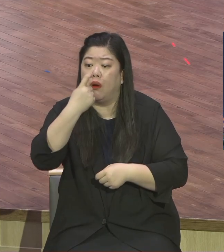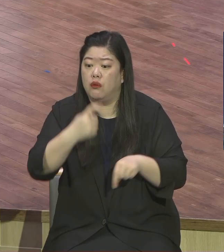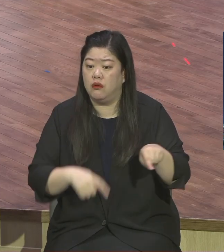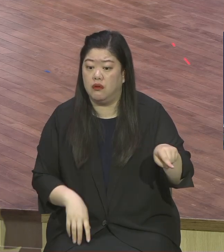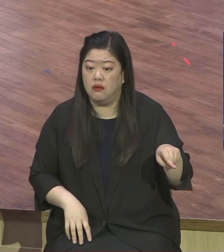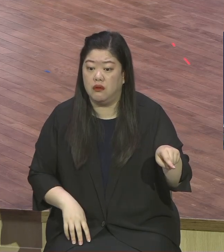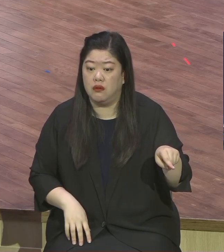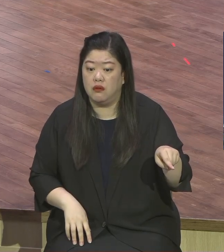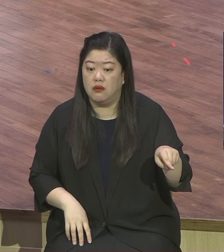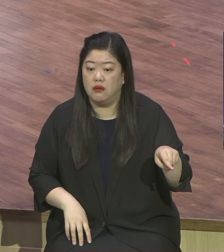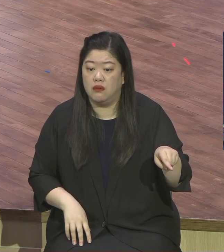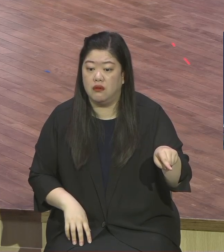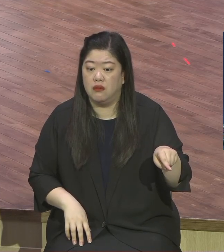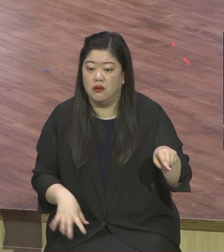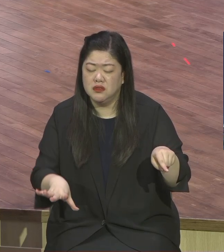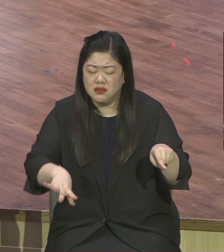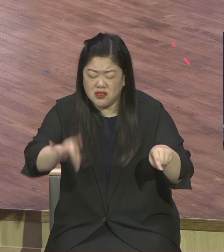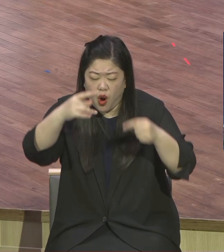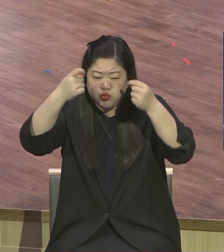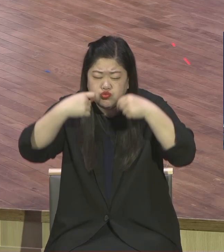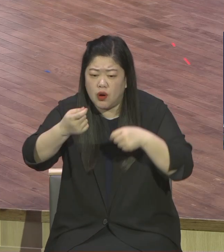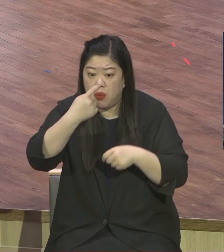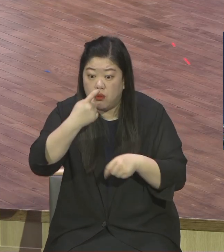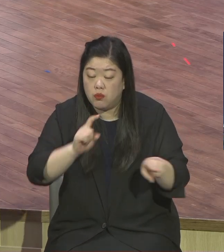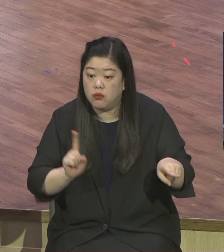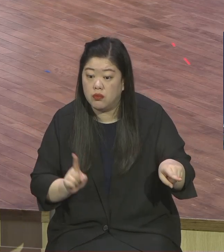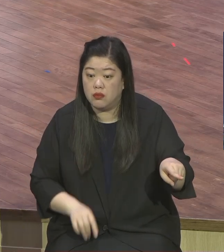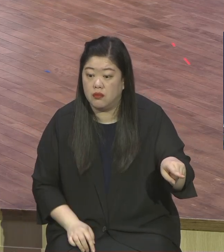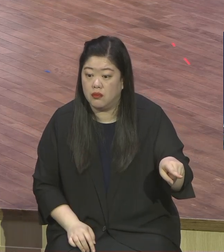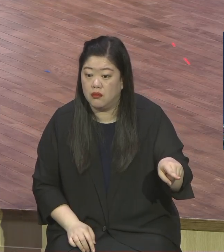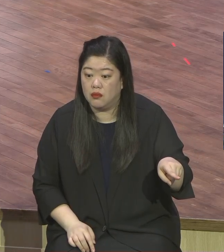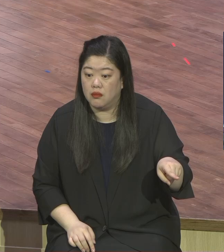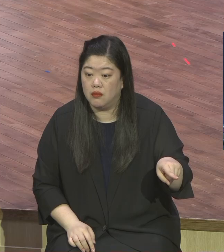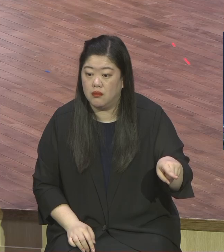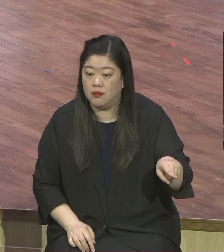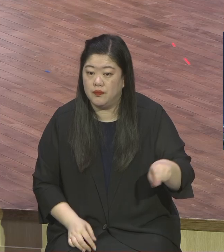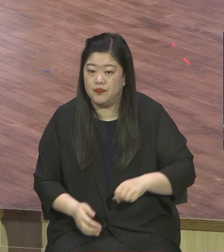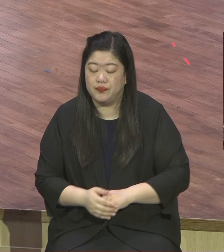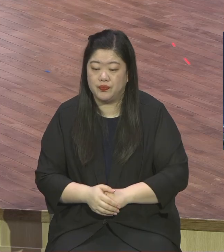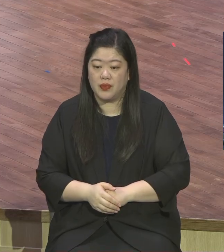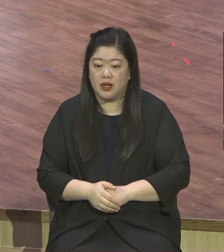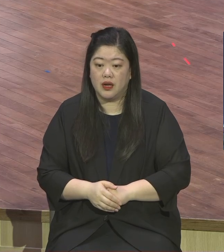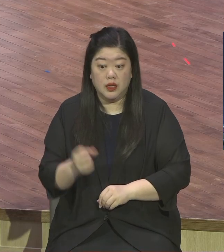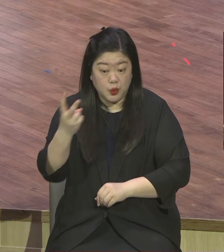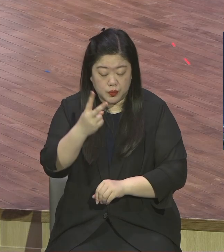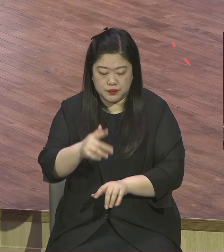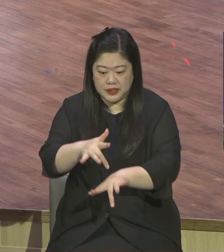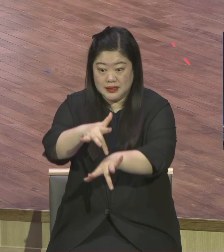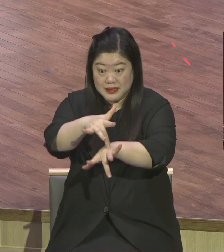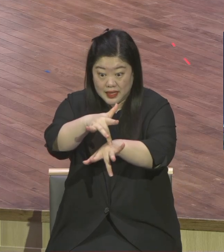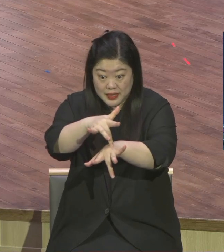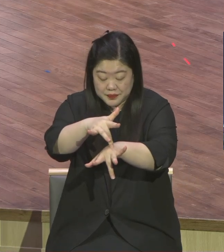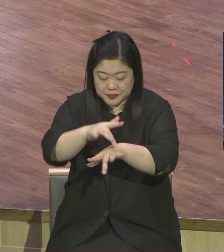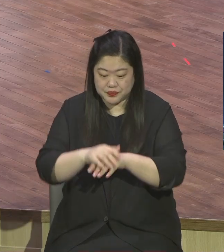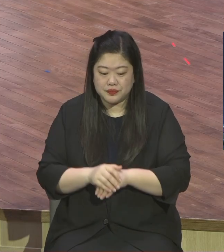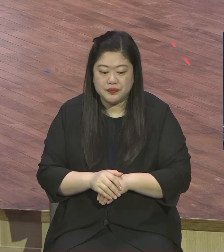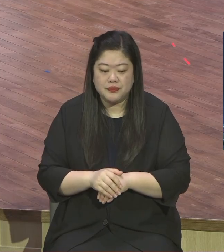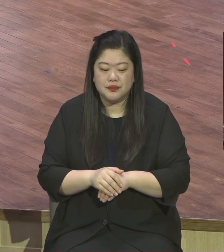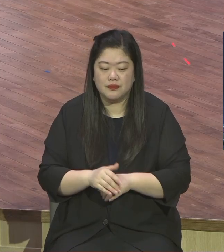하나님과 대적하는 거 비슷한 우상 만들어가지고 이게 하나님이야 아 그렇구나 온갖 형상 만들어가지고 우상 답이